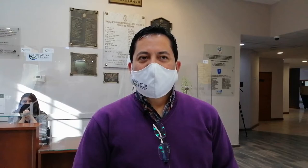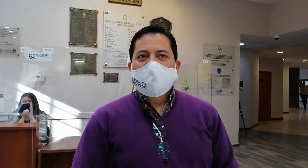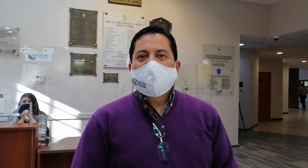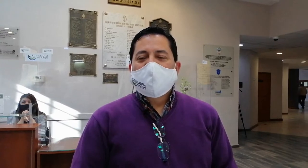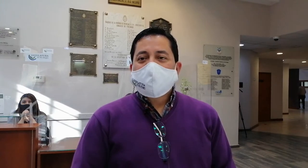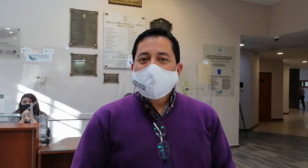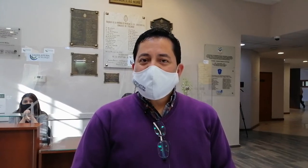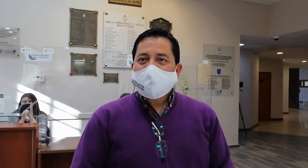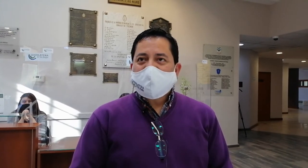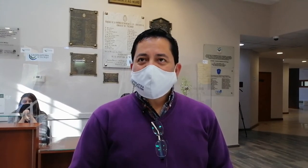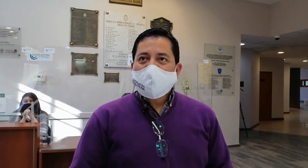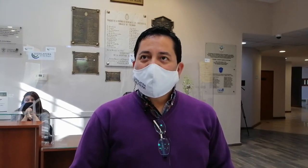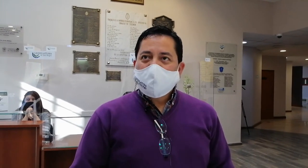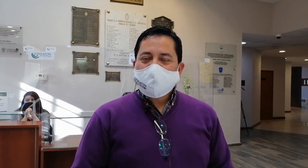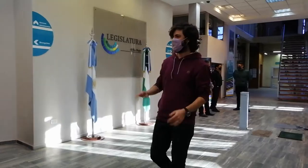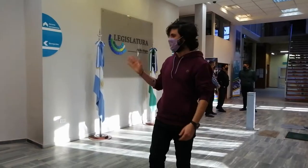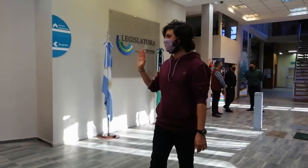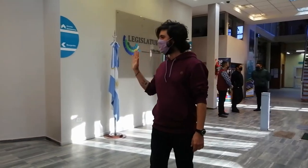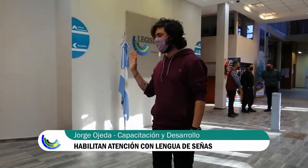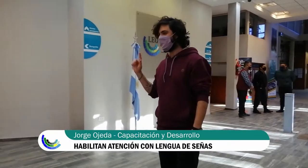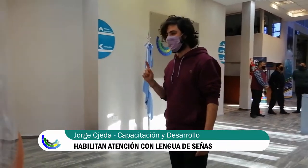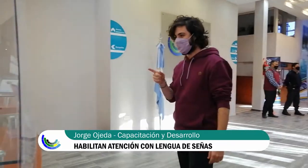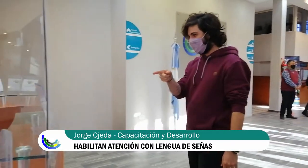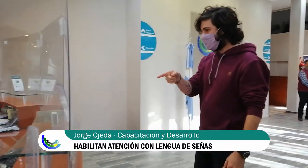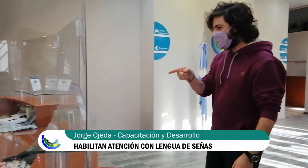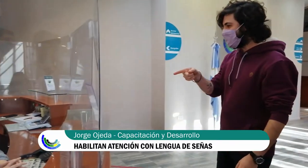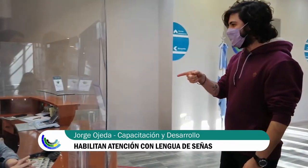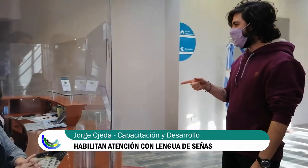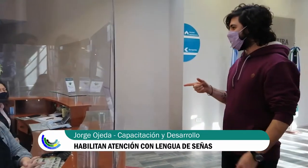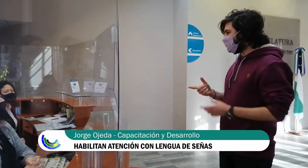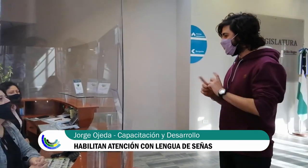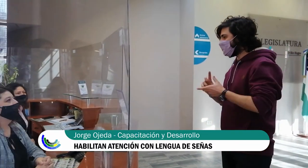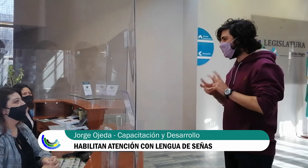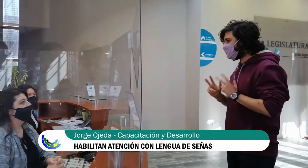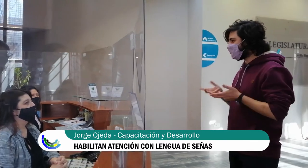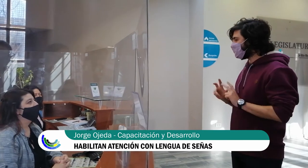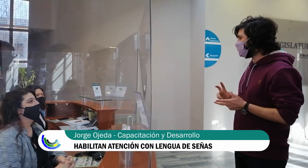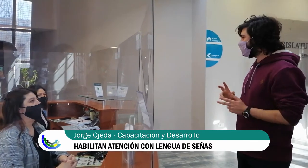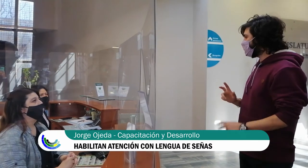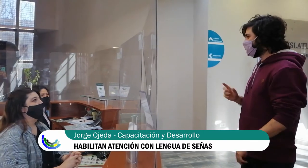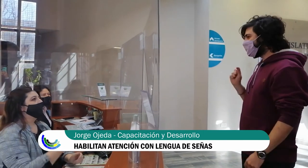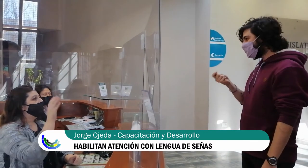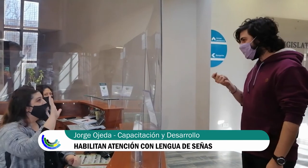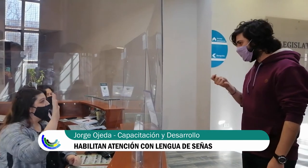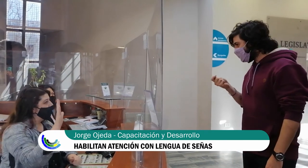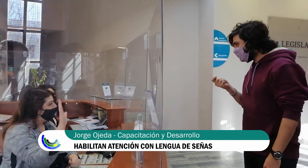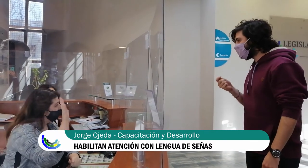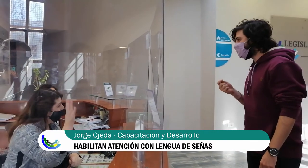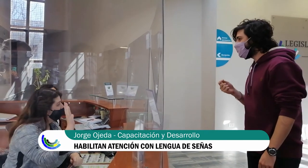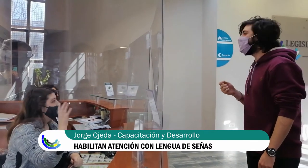Bueno, hace un tiempo se realizó un curso sobre aproximación de la lengua de señas y participaron integrantes de